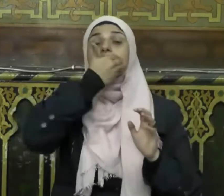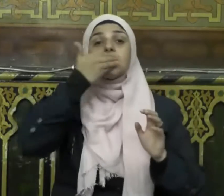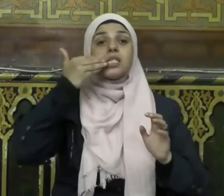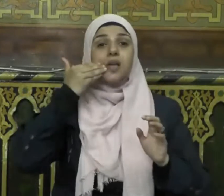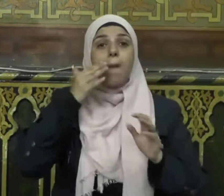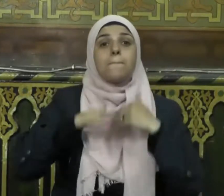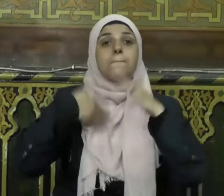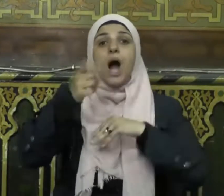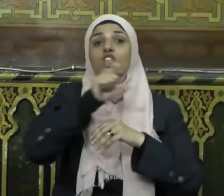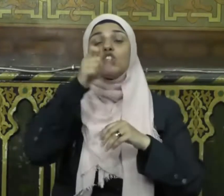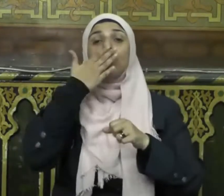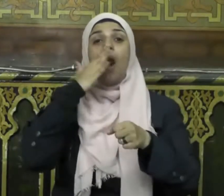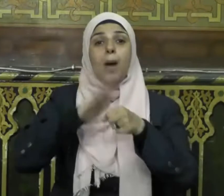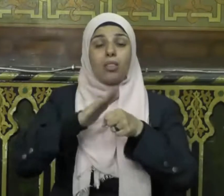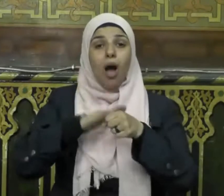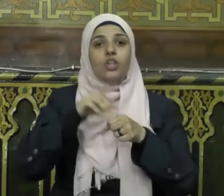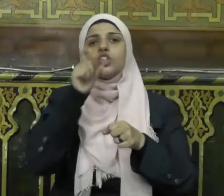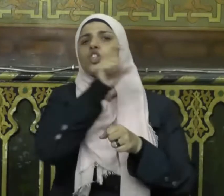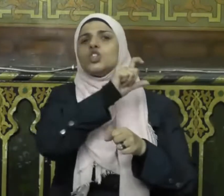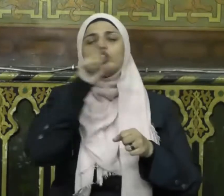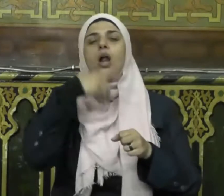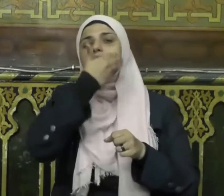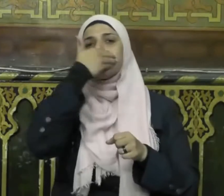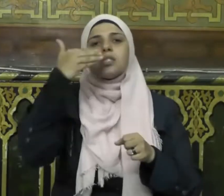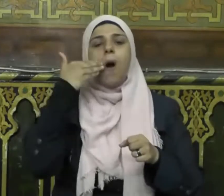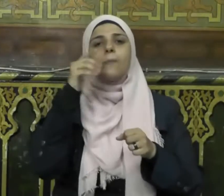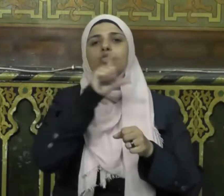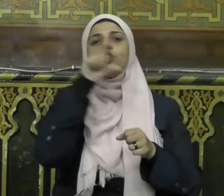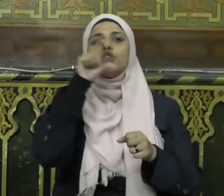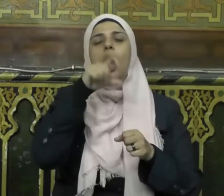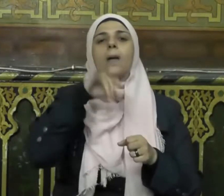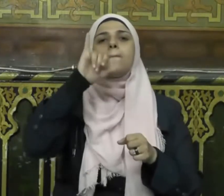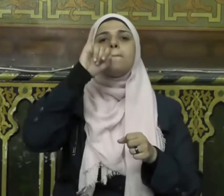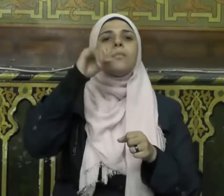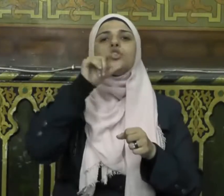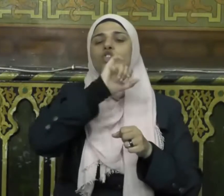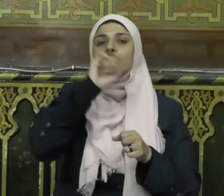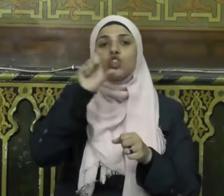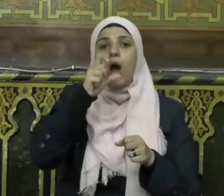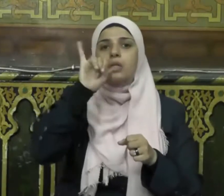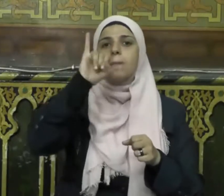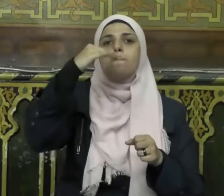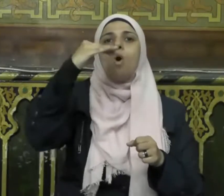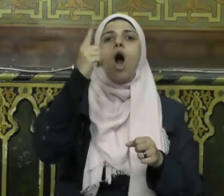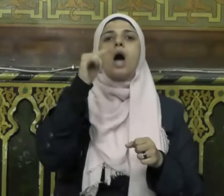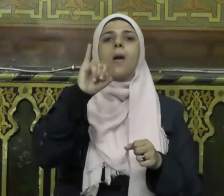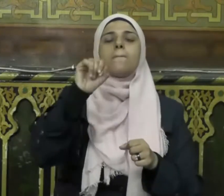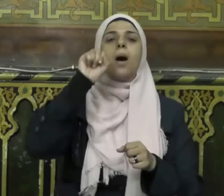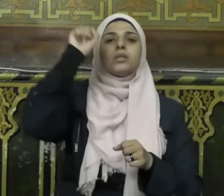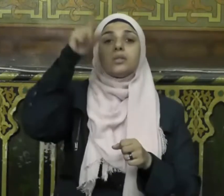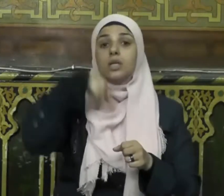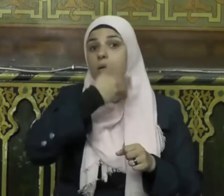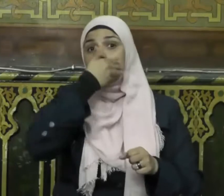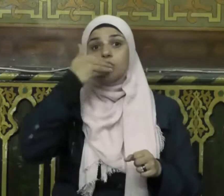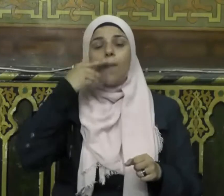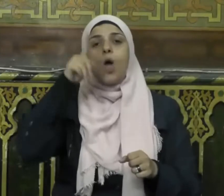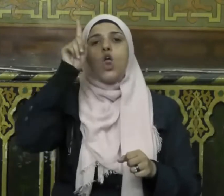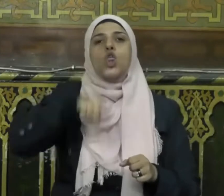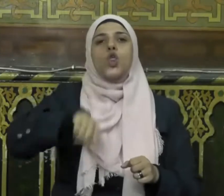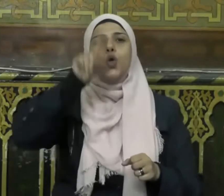شهر رمضان صيام شهر الله المحرم وصوم يوم عاشراء خاصةً